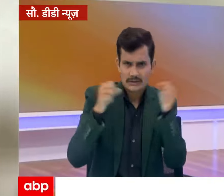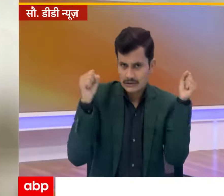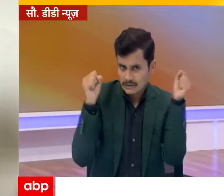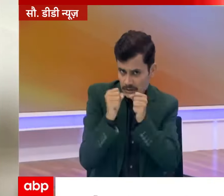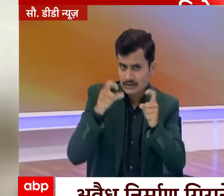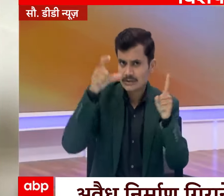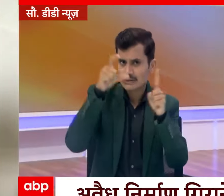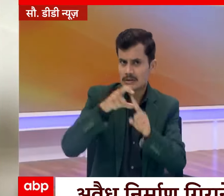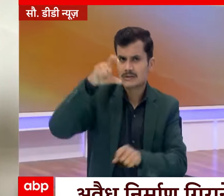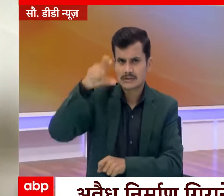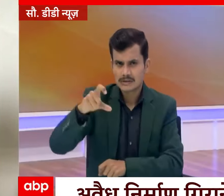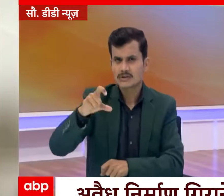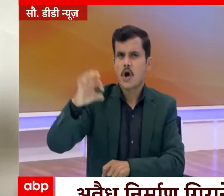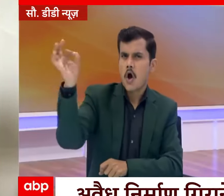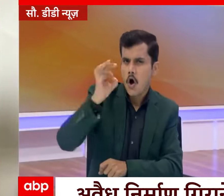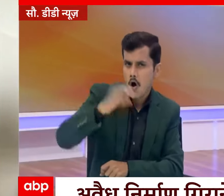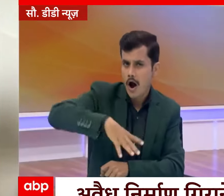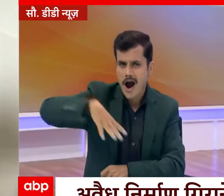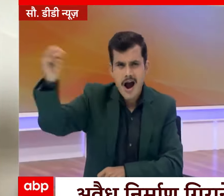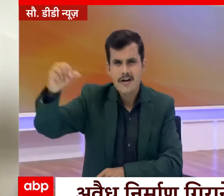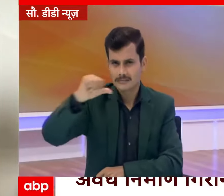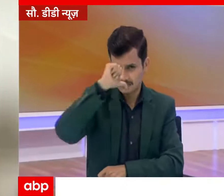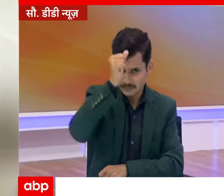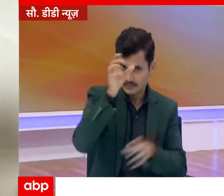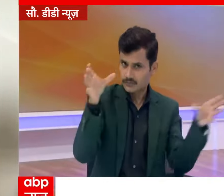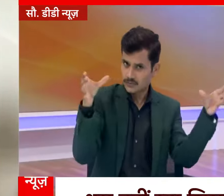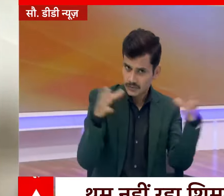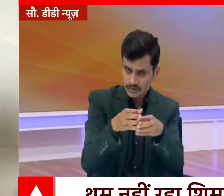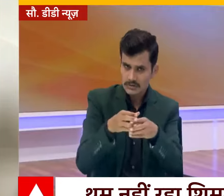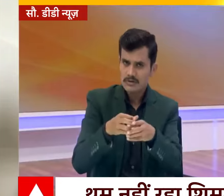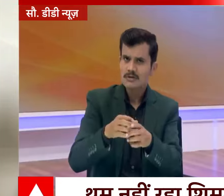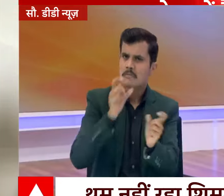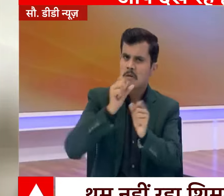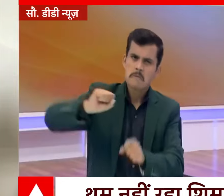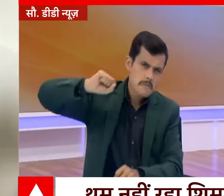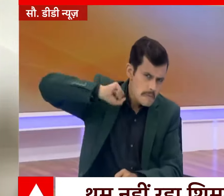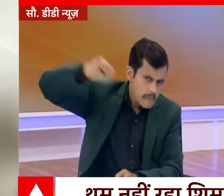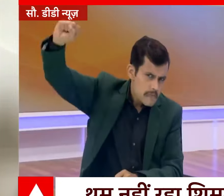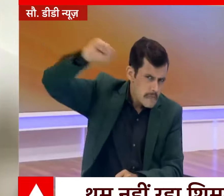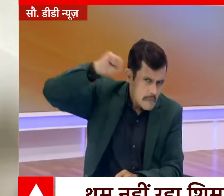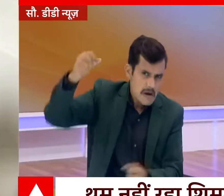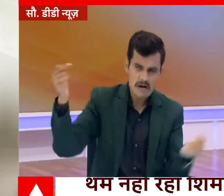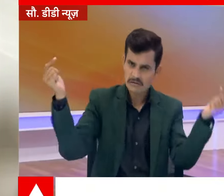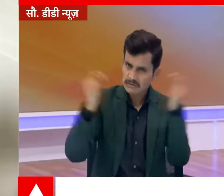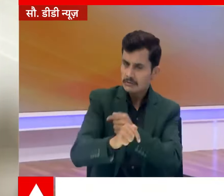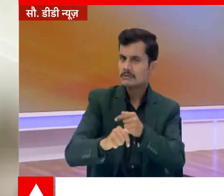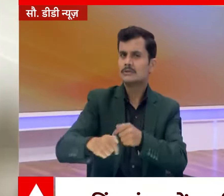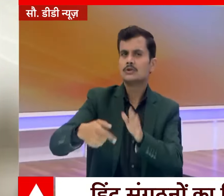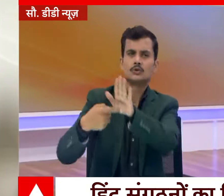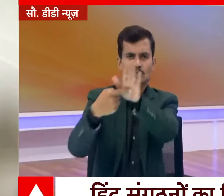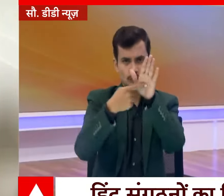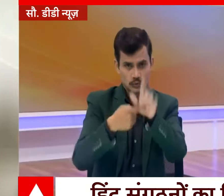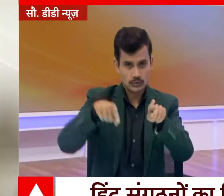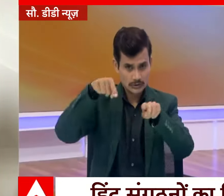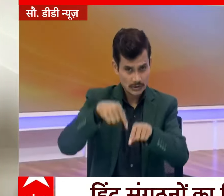शिमला के डीसी ओफिस के बाहर हिंदू संगठनों ने नारेबाजी करते हुए विरोध प्रदर्शन